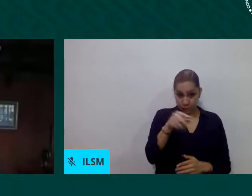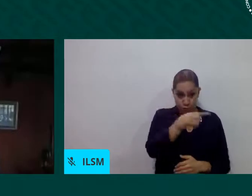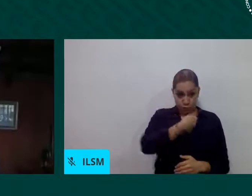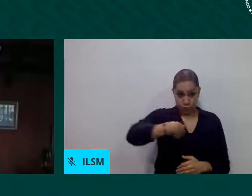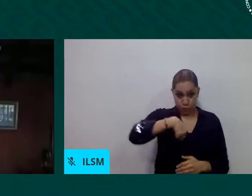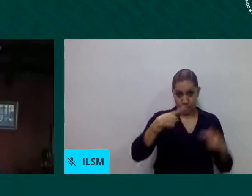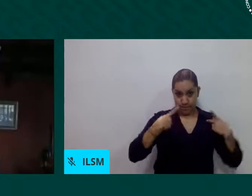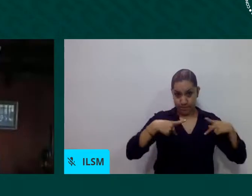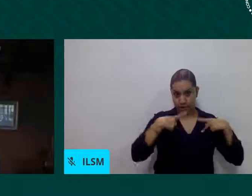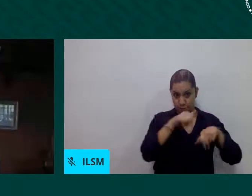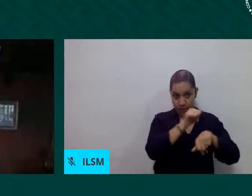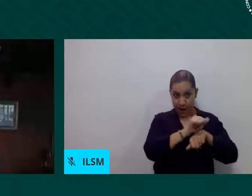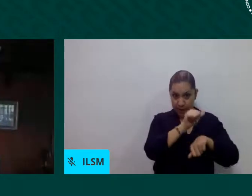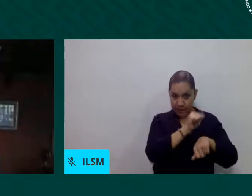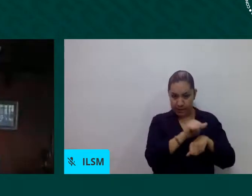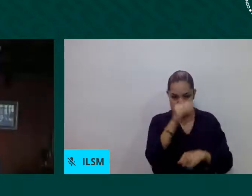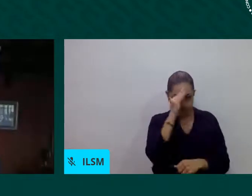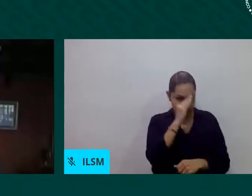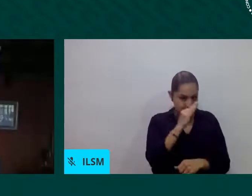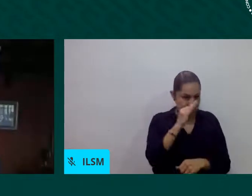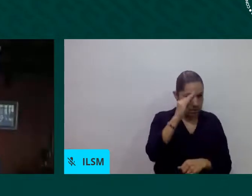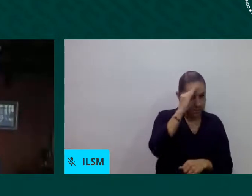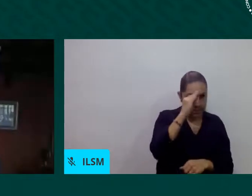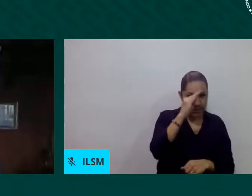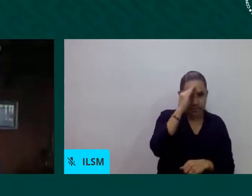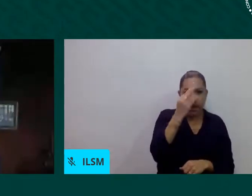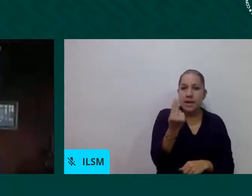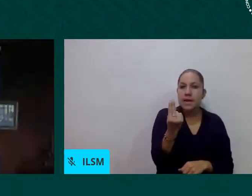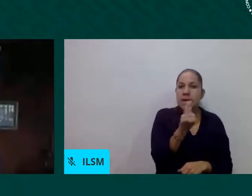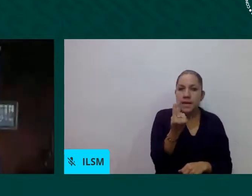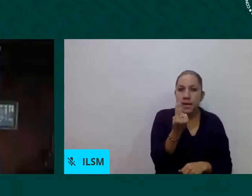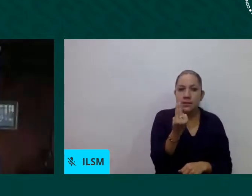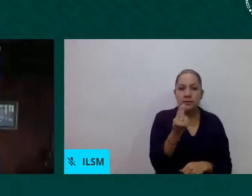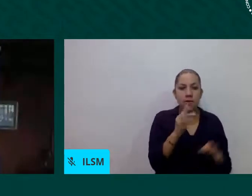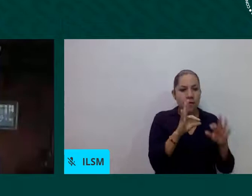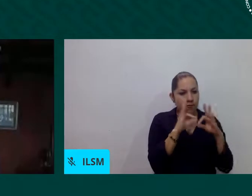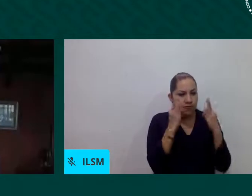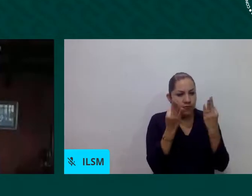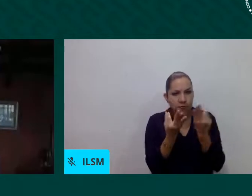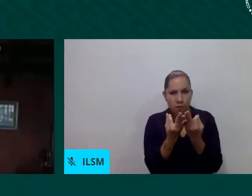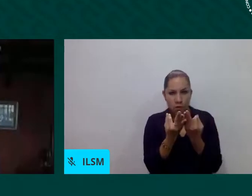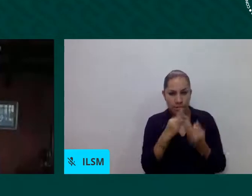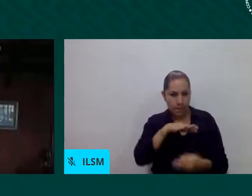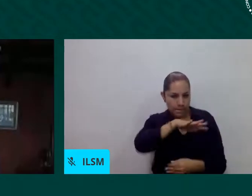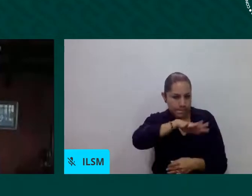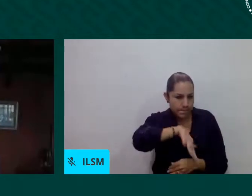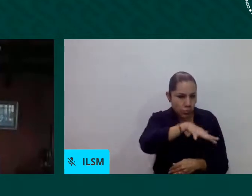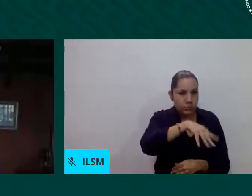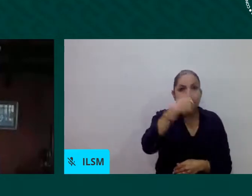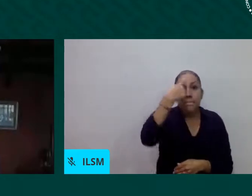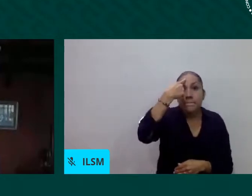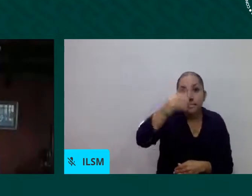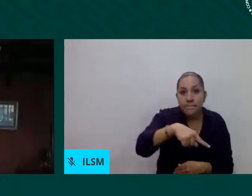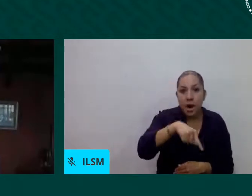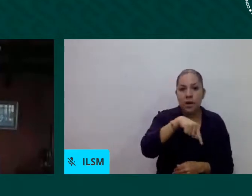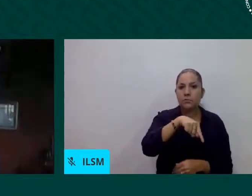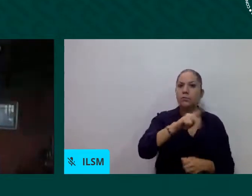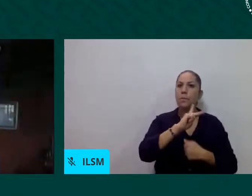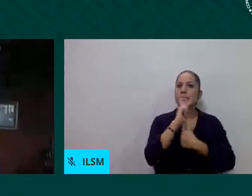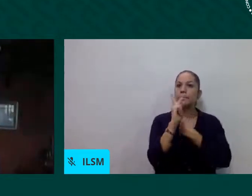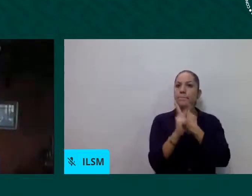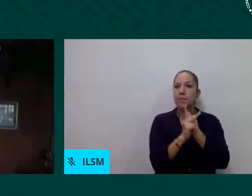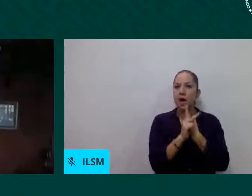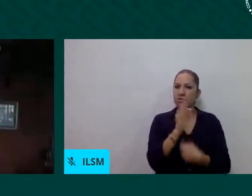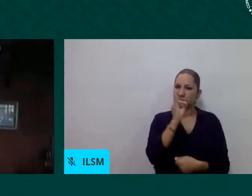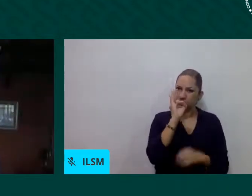para construir un país más sólido más fuerte más sano y más integrado